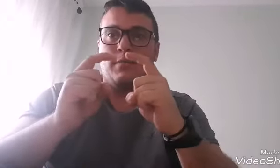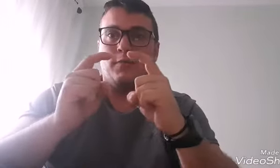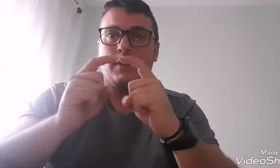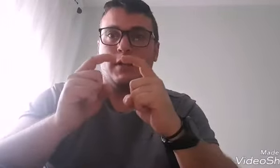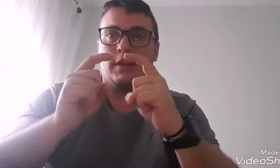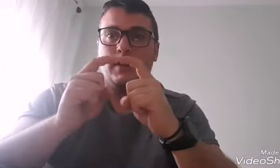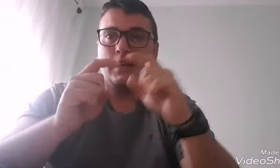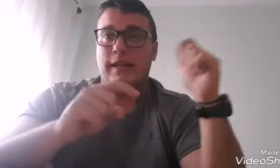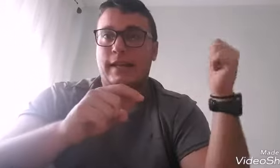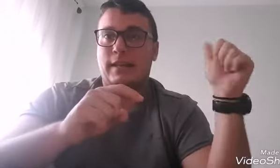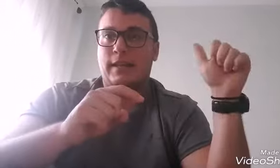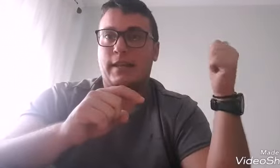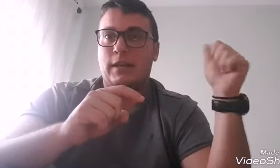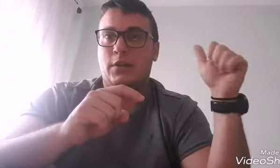puntita. Tío.